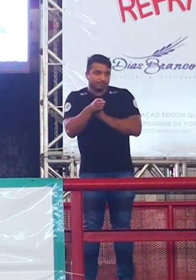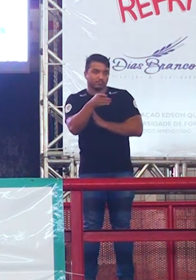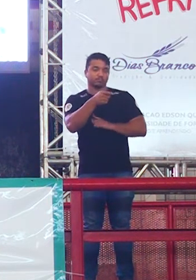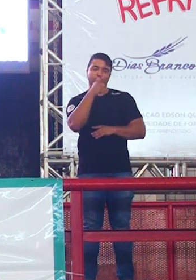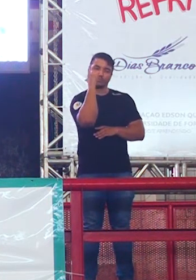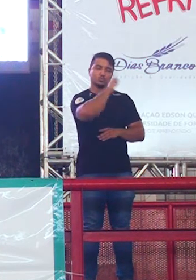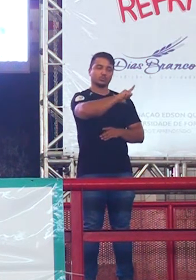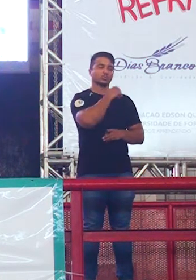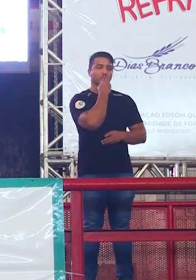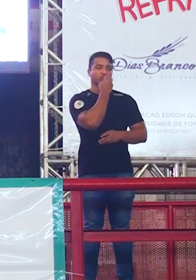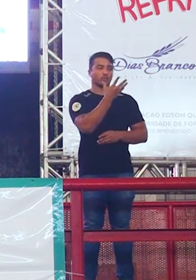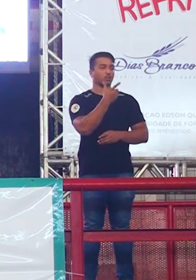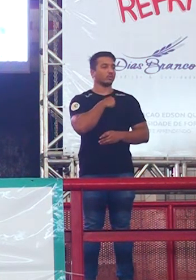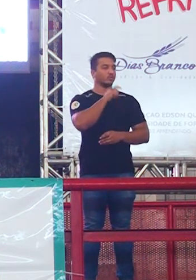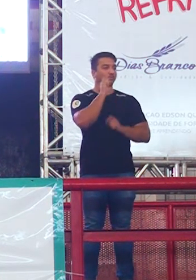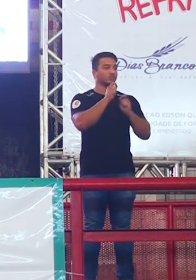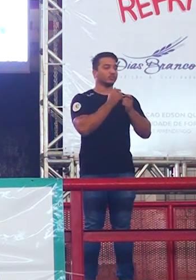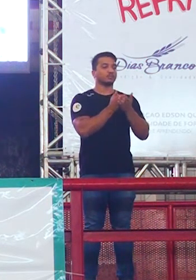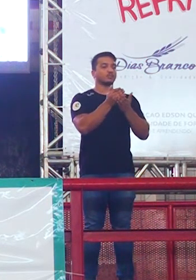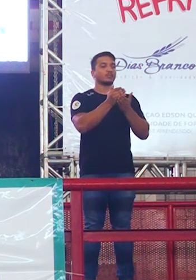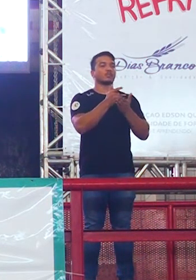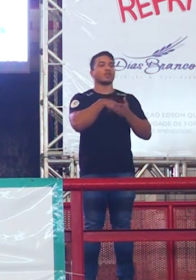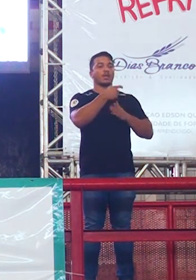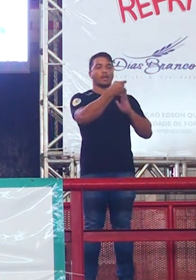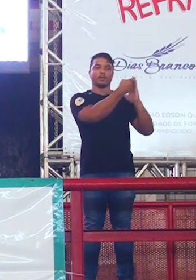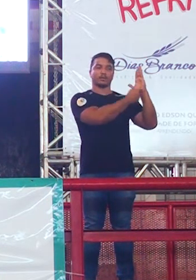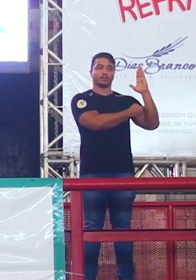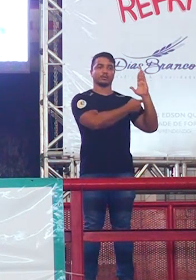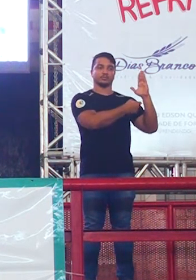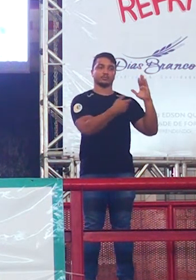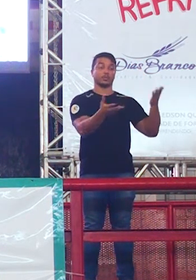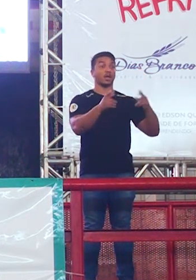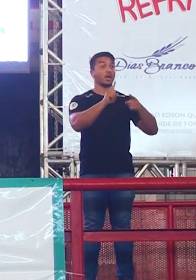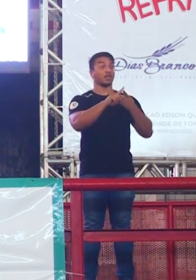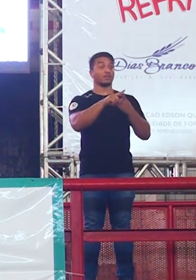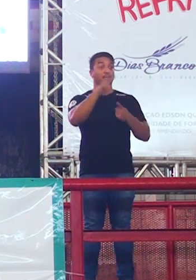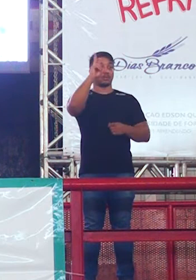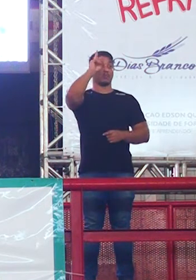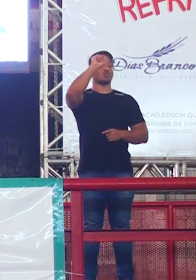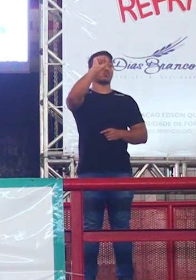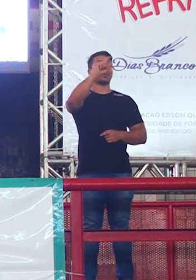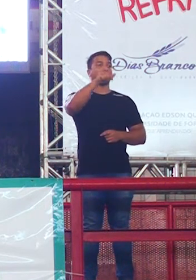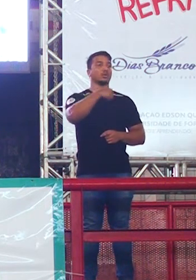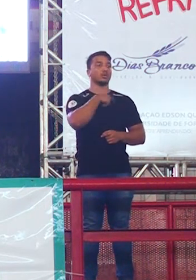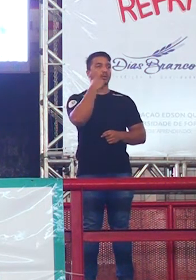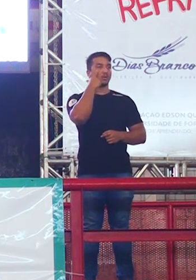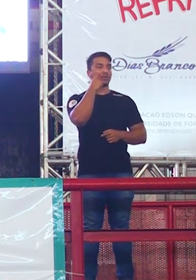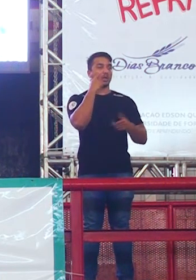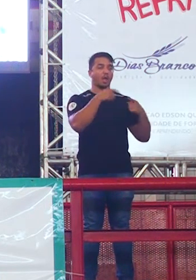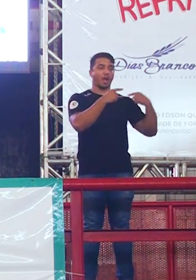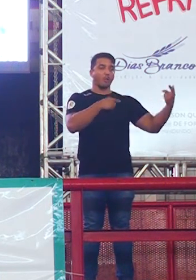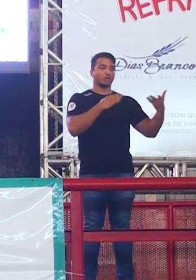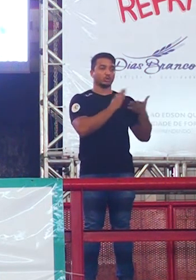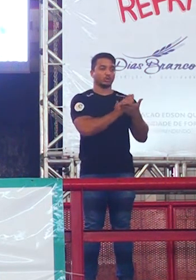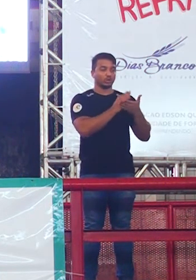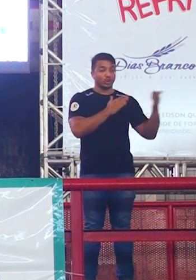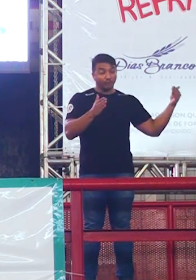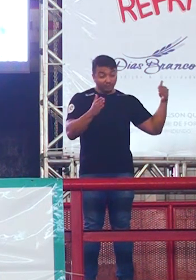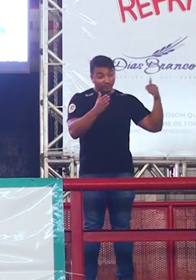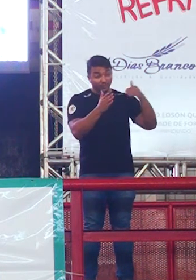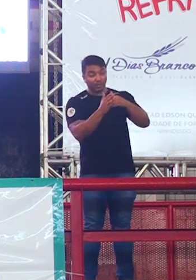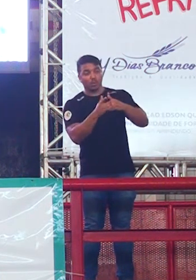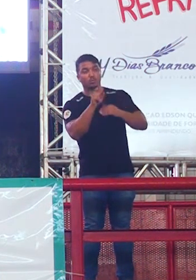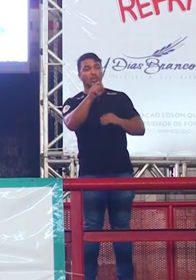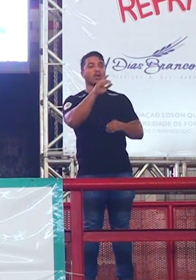garantir, a partir de agora, nas nossas redações. E lembrando, no final da apostila, tem um tema para você